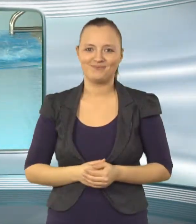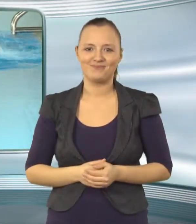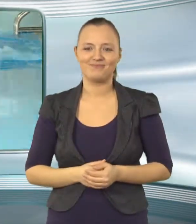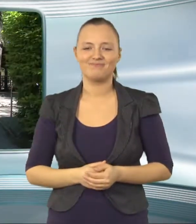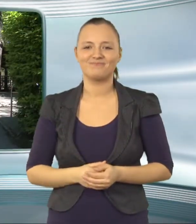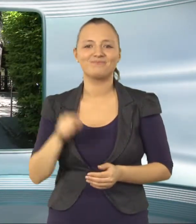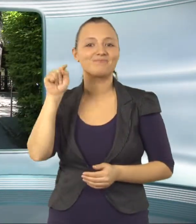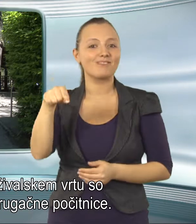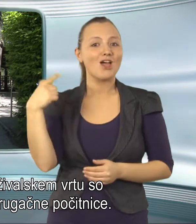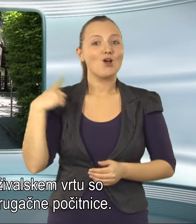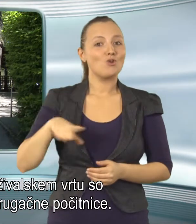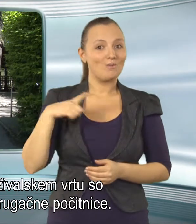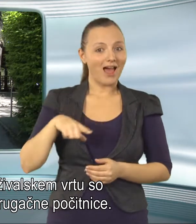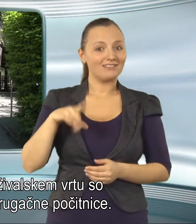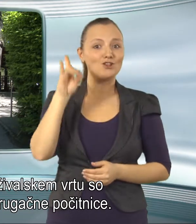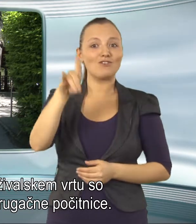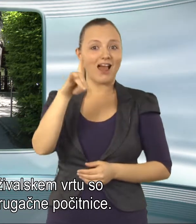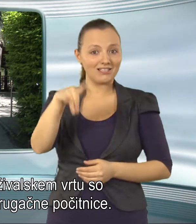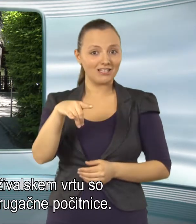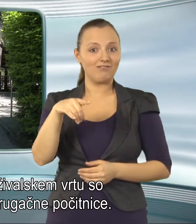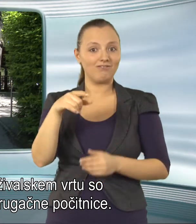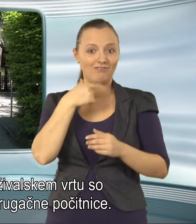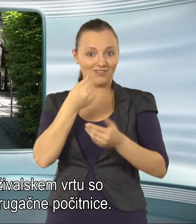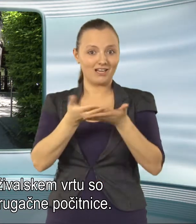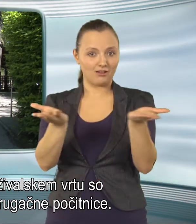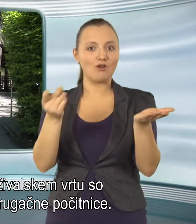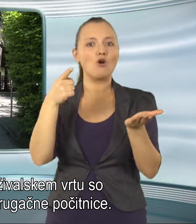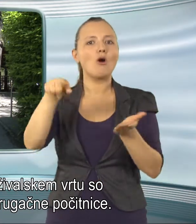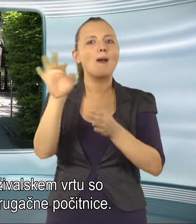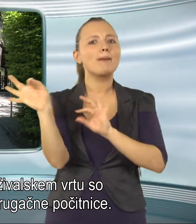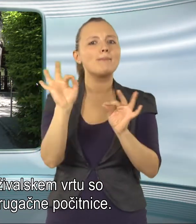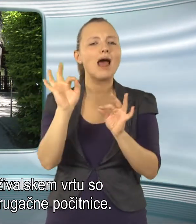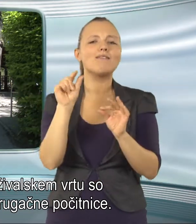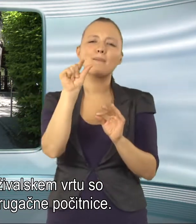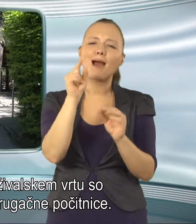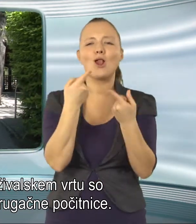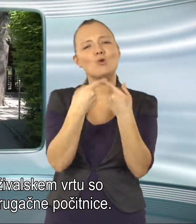V Ljubljanskem živalskem vrtu so pripravili malce drugačne počitnice.